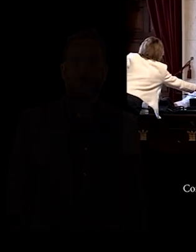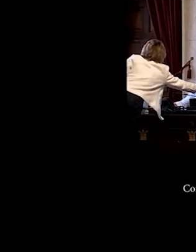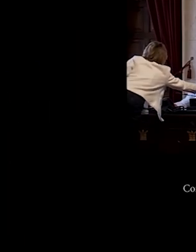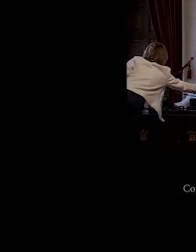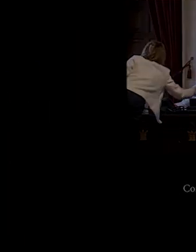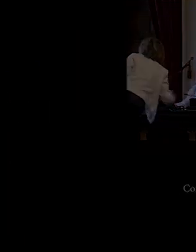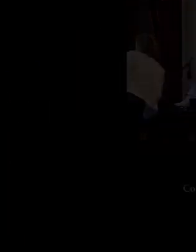SEÑOR PRESIDENTA. Gracias.